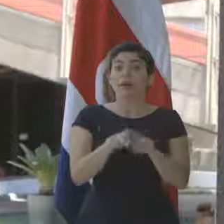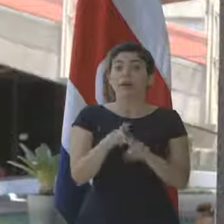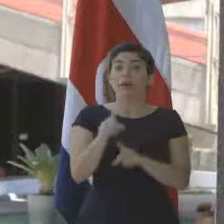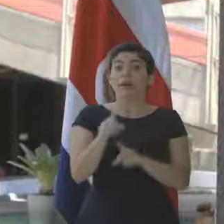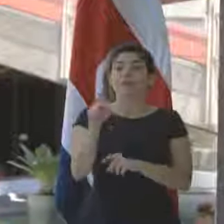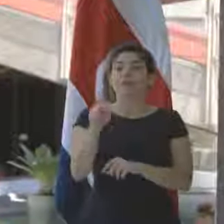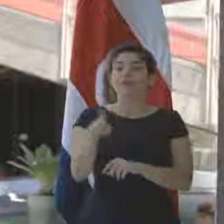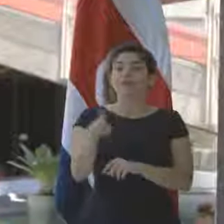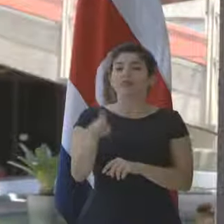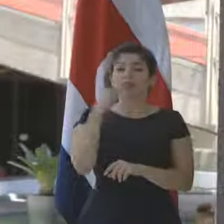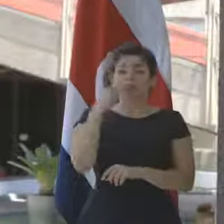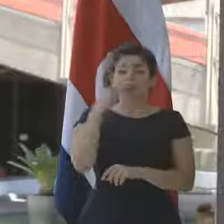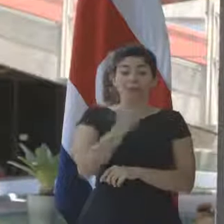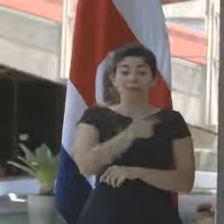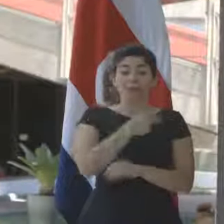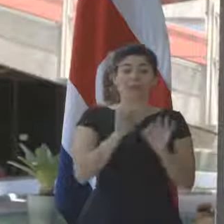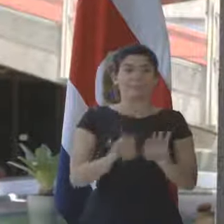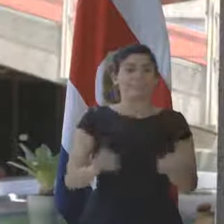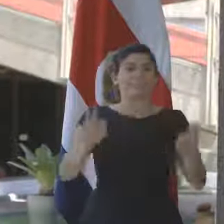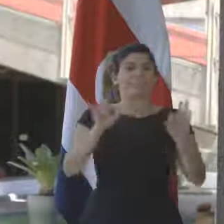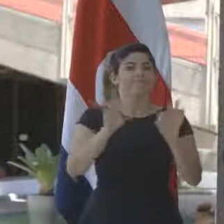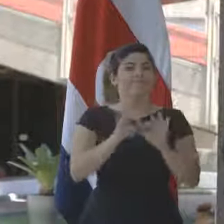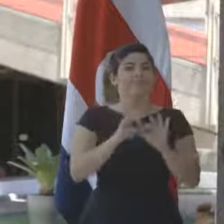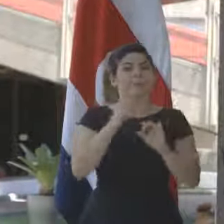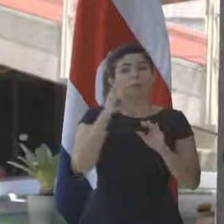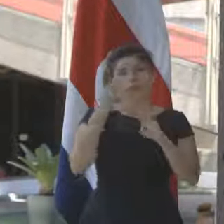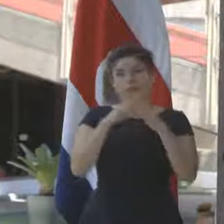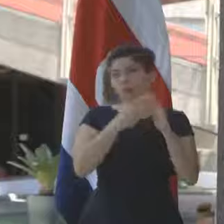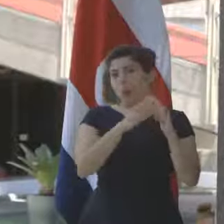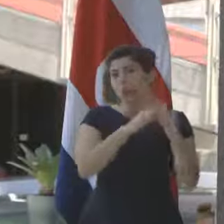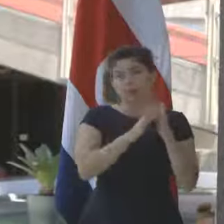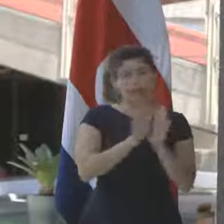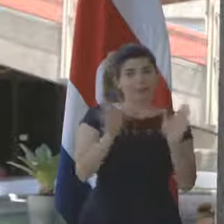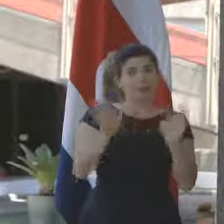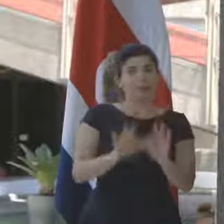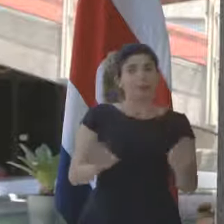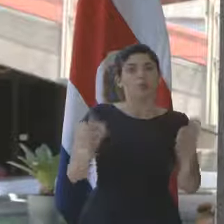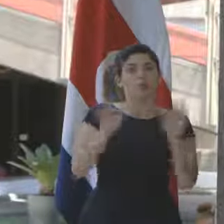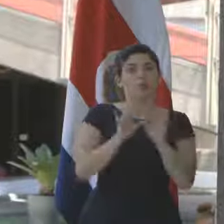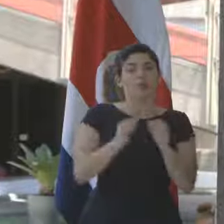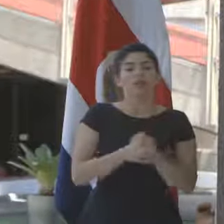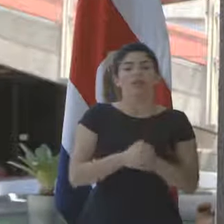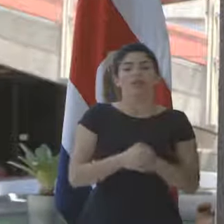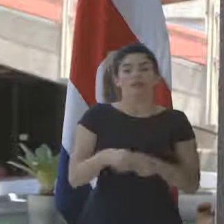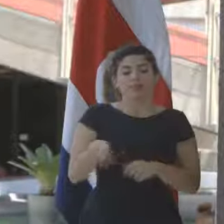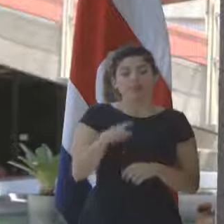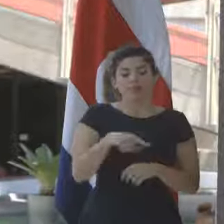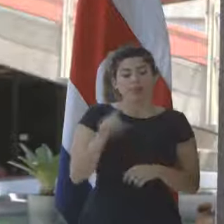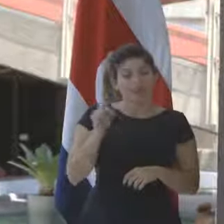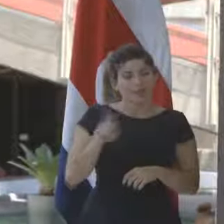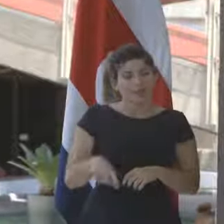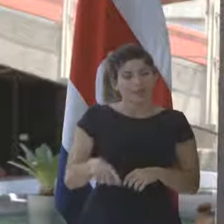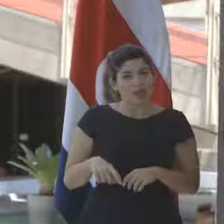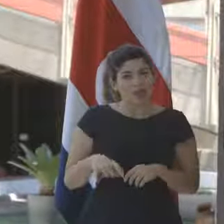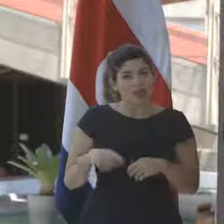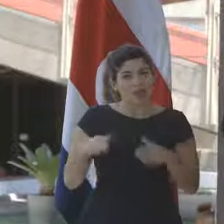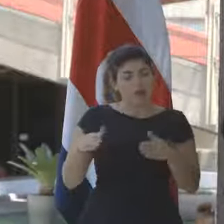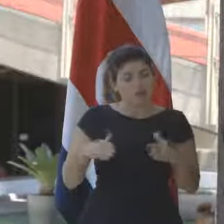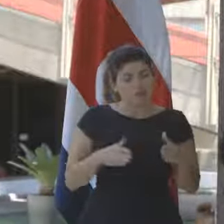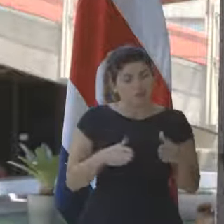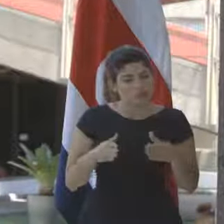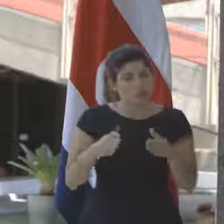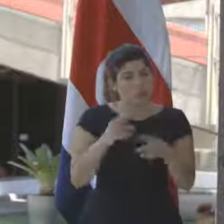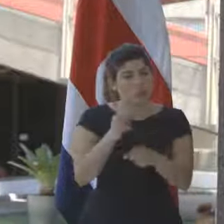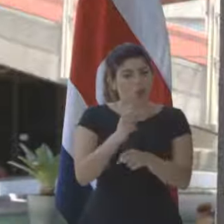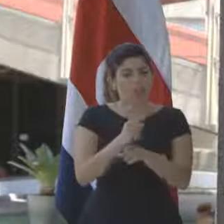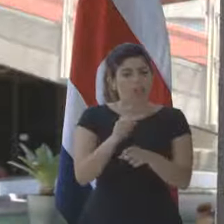que para nosotros es importante y para la ciudadanía es importante que esto lleve un cauce debido.